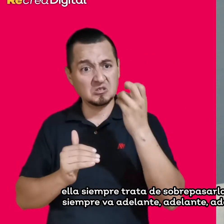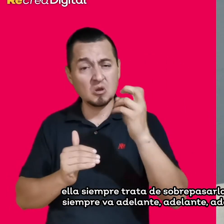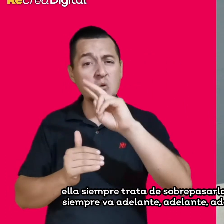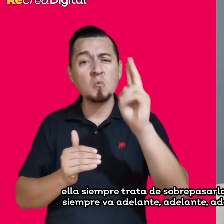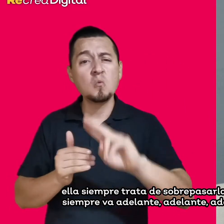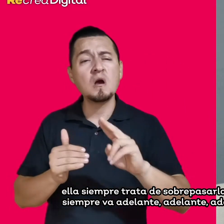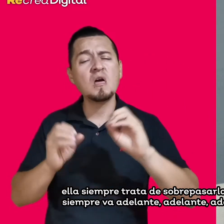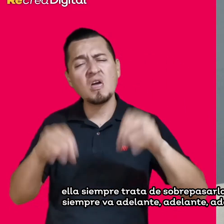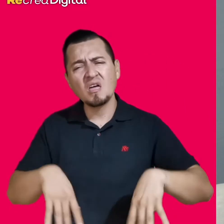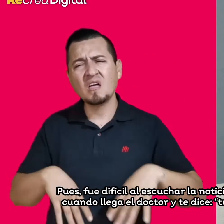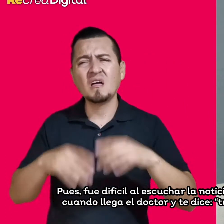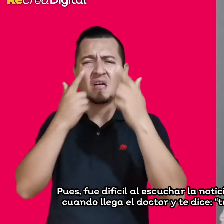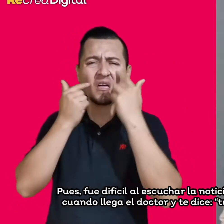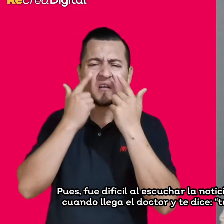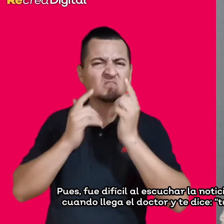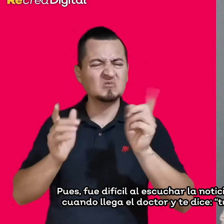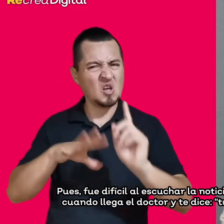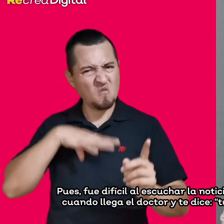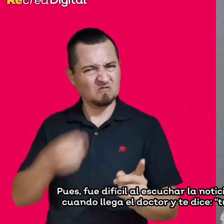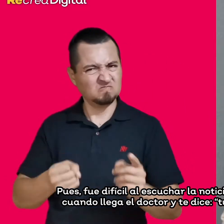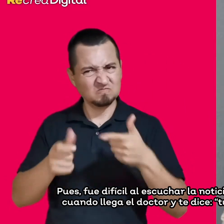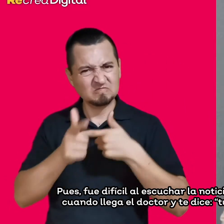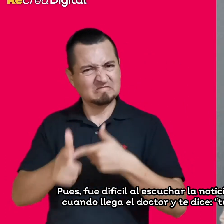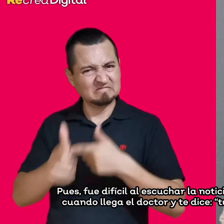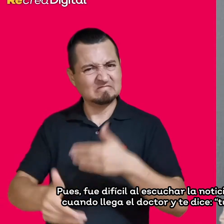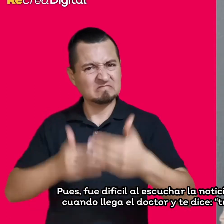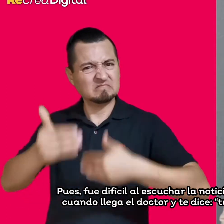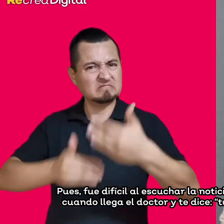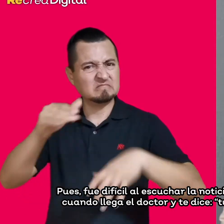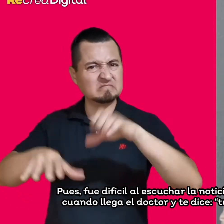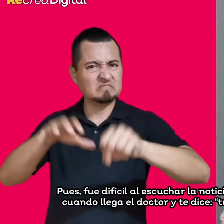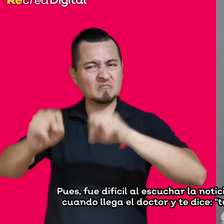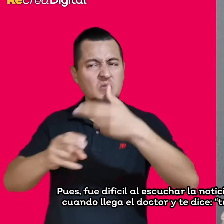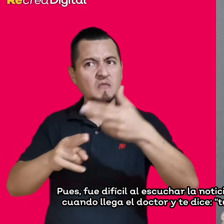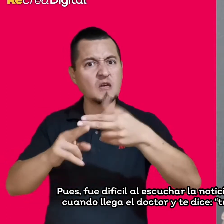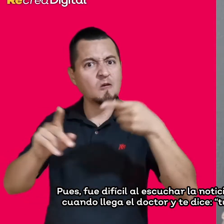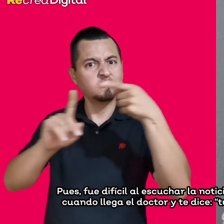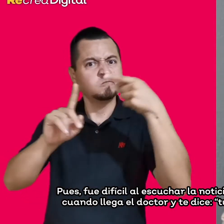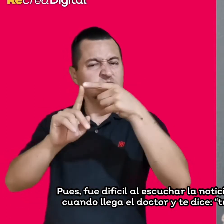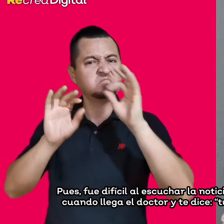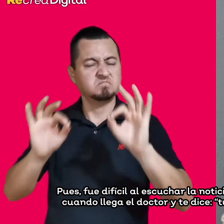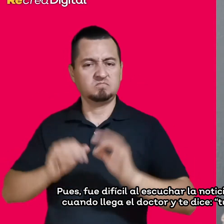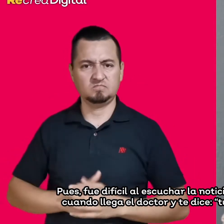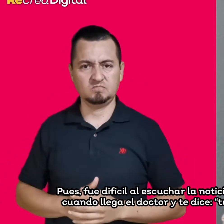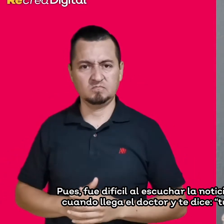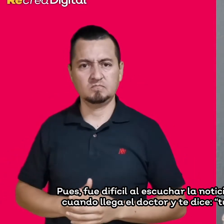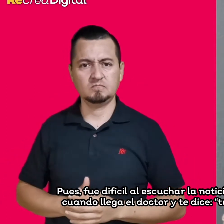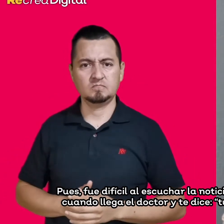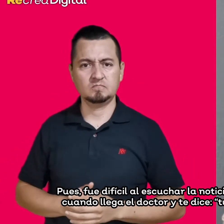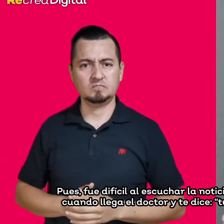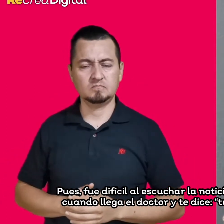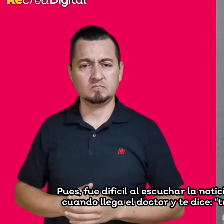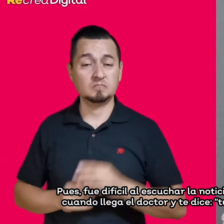lograr su objetivo. Y pues fue difícil al escuchar la noticia de que mi hija era